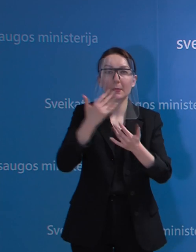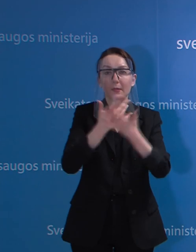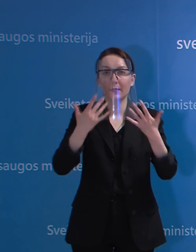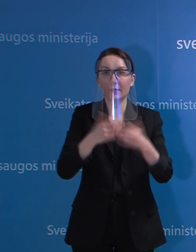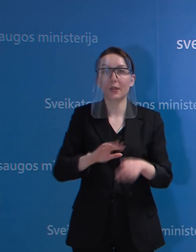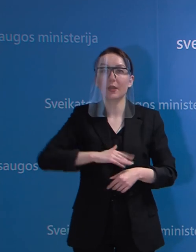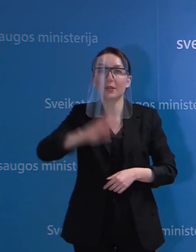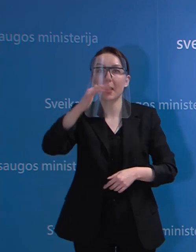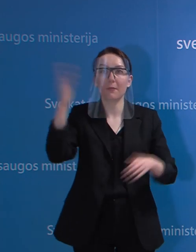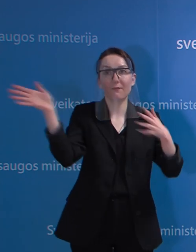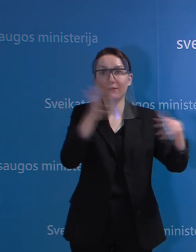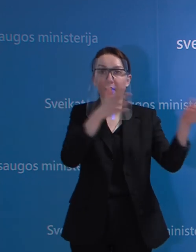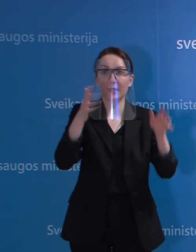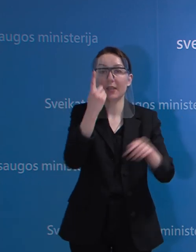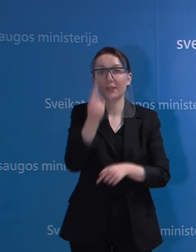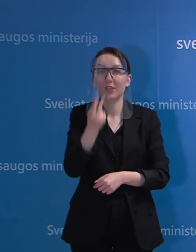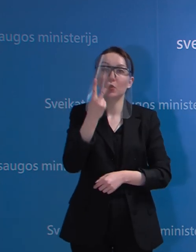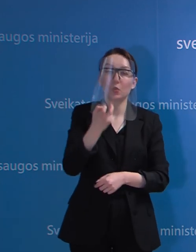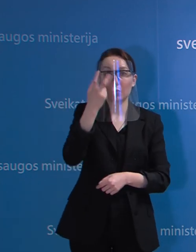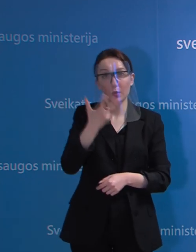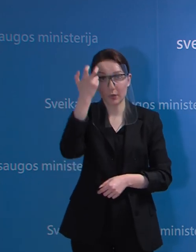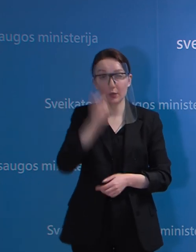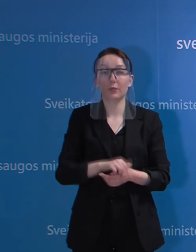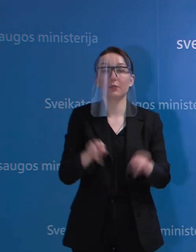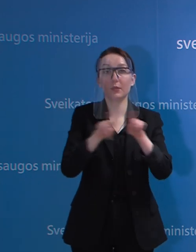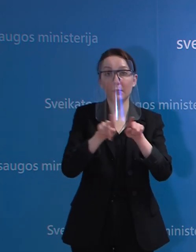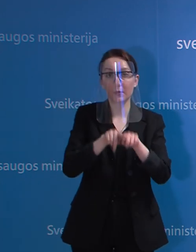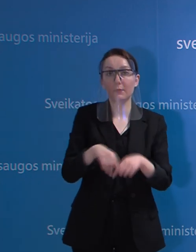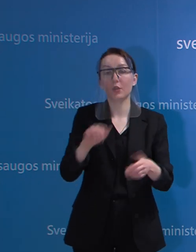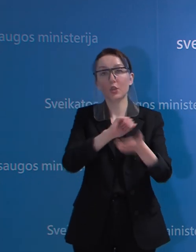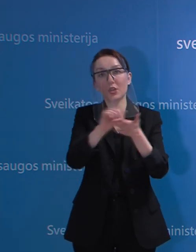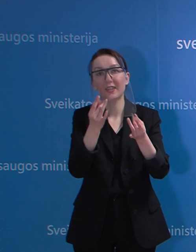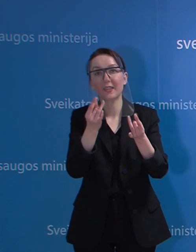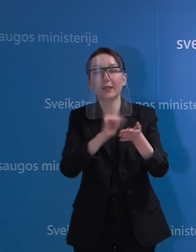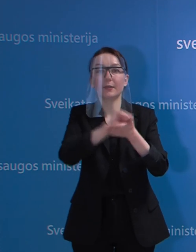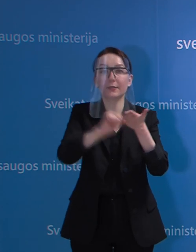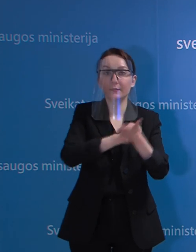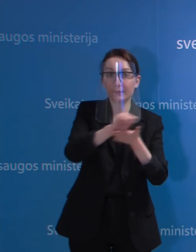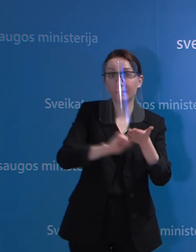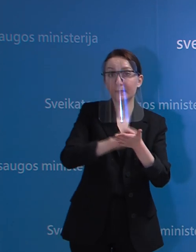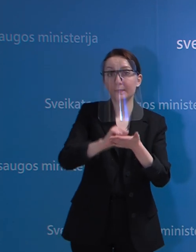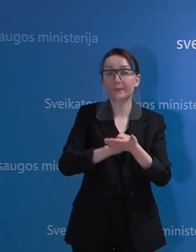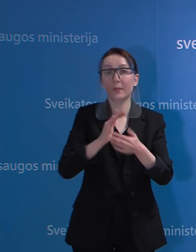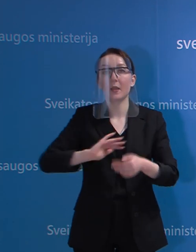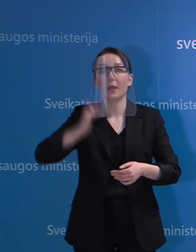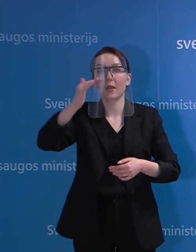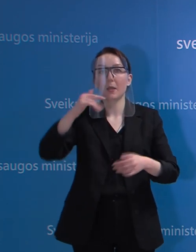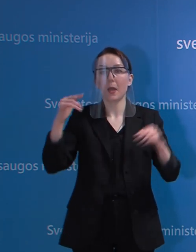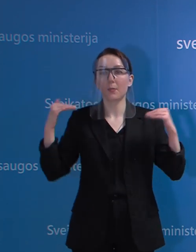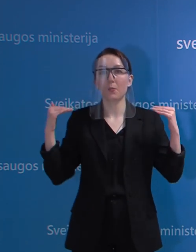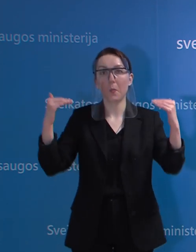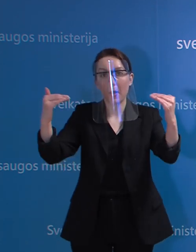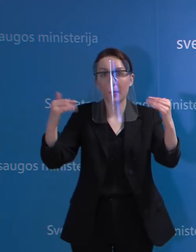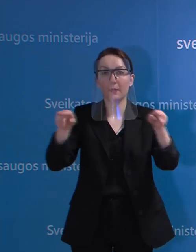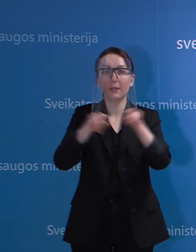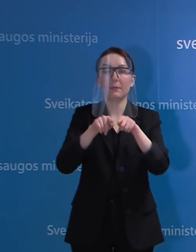laiptinės vėdinti 2-3 kartus per dieną, taip pat šluostyti drėgnų būdu laiptinių palangės,